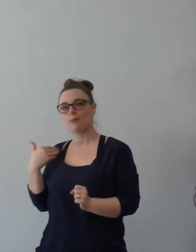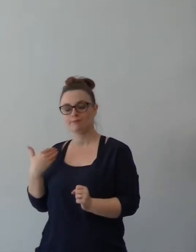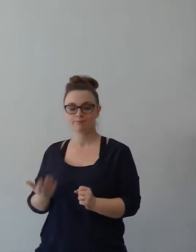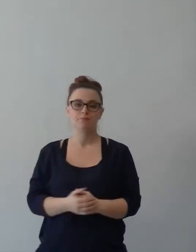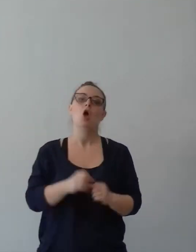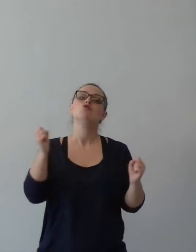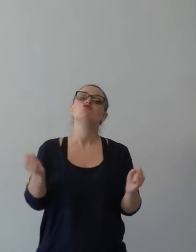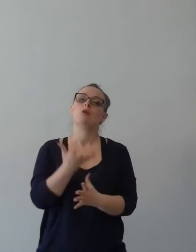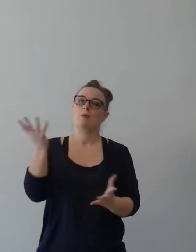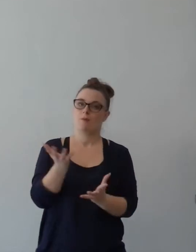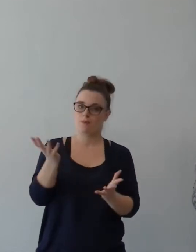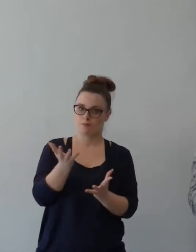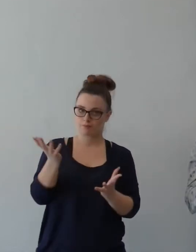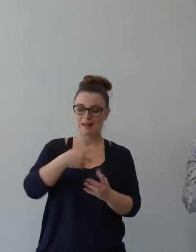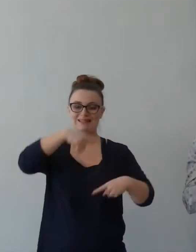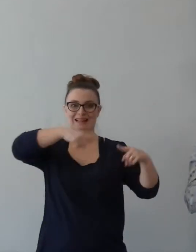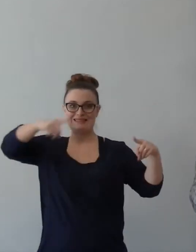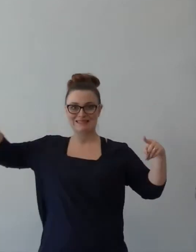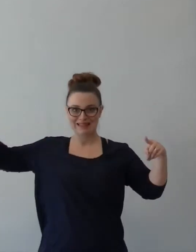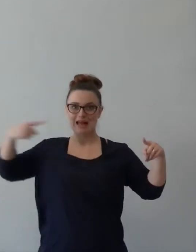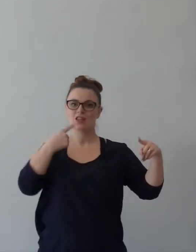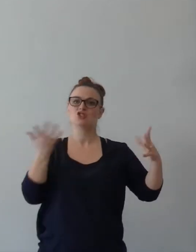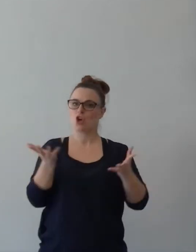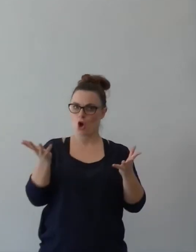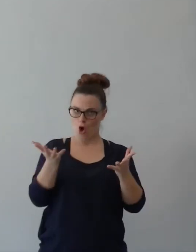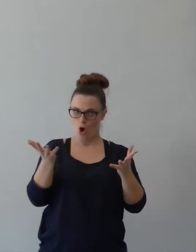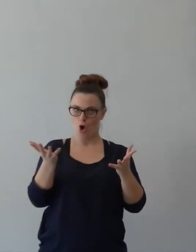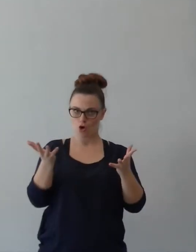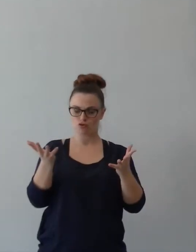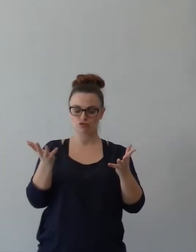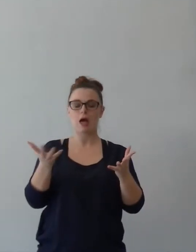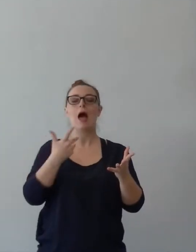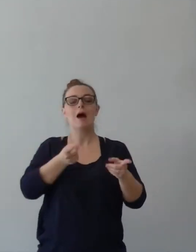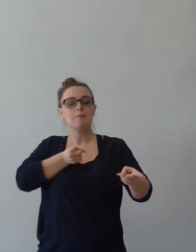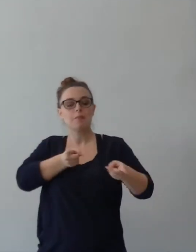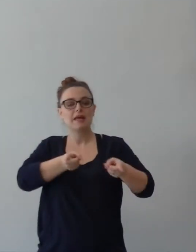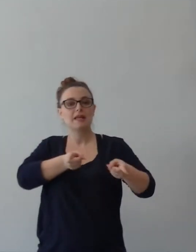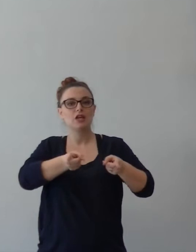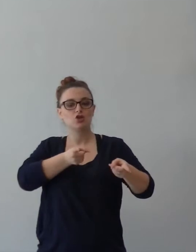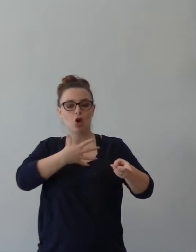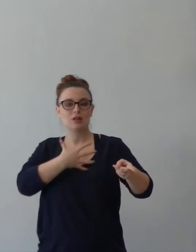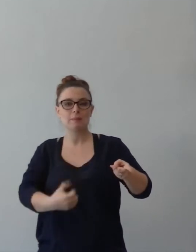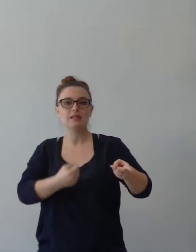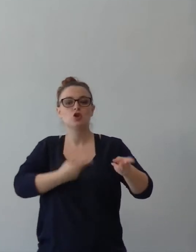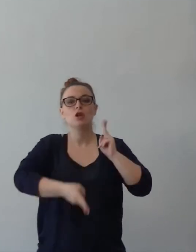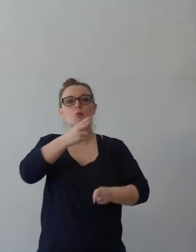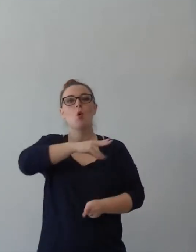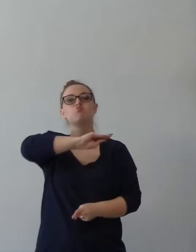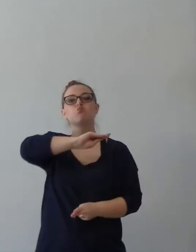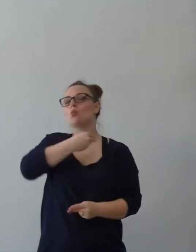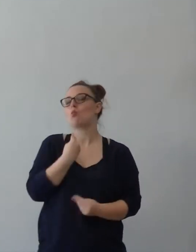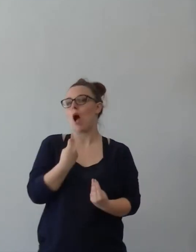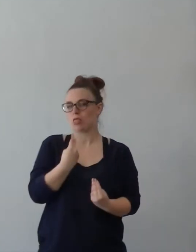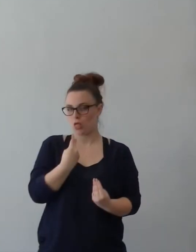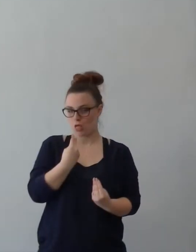maggiori depressioni in generale sono due. Una è Natale, con